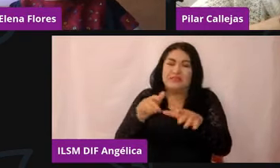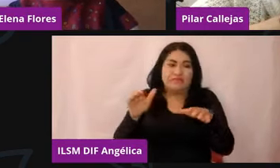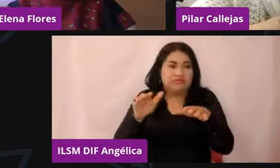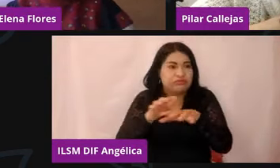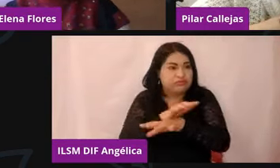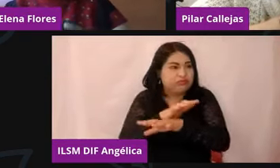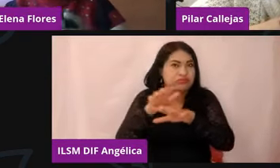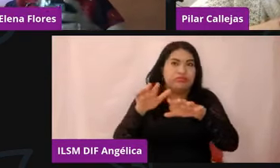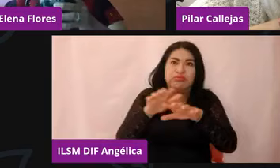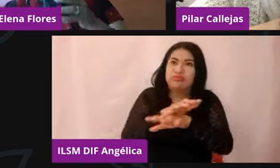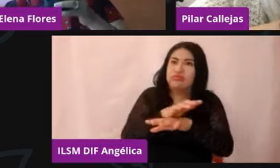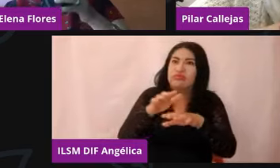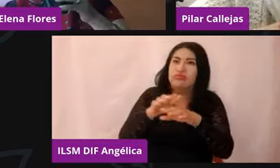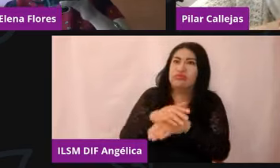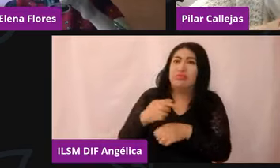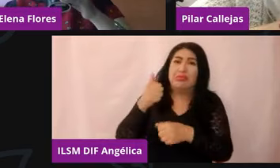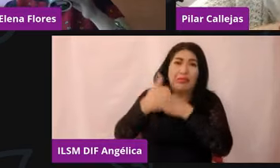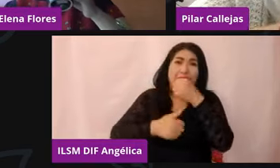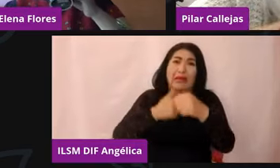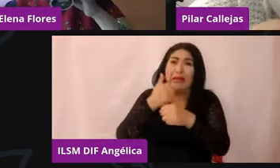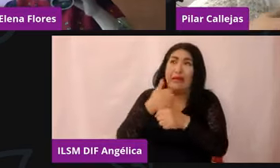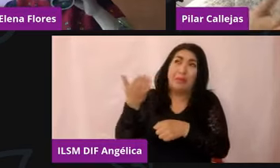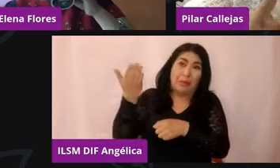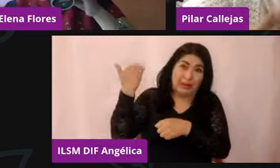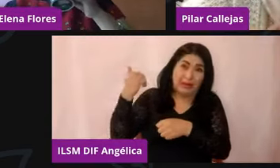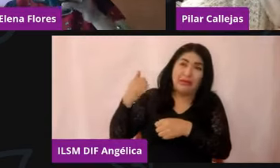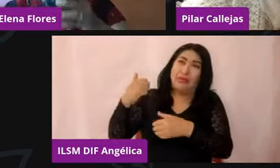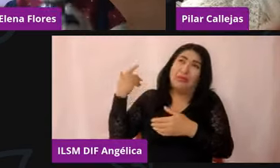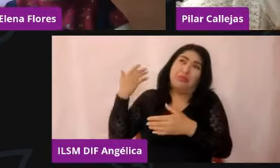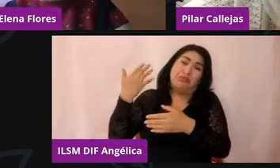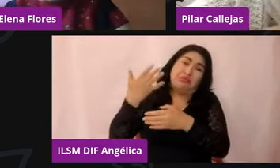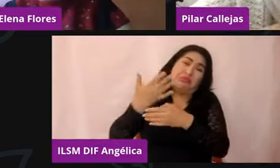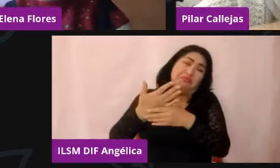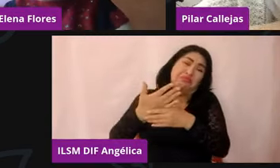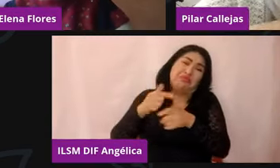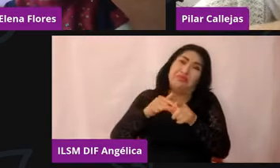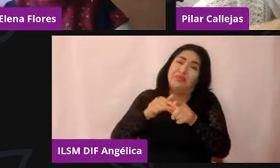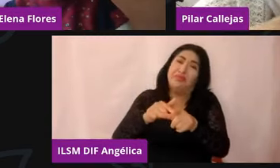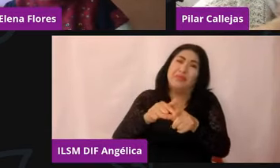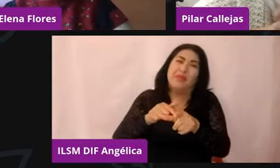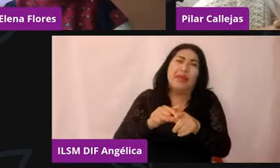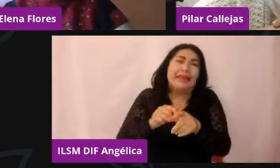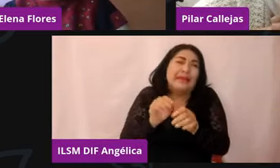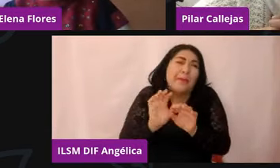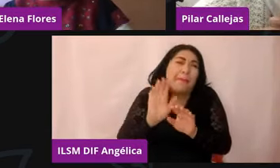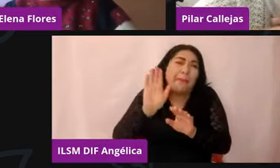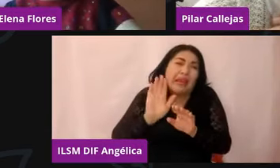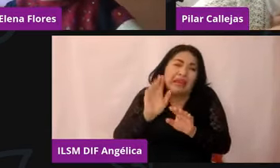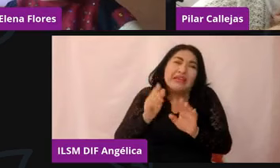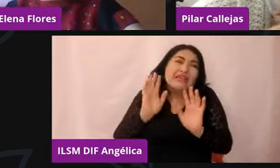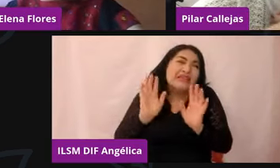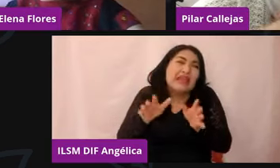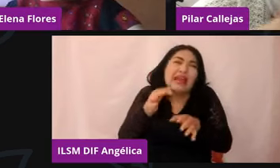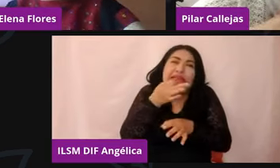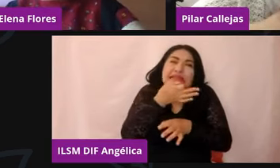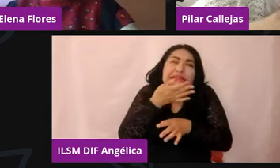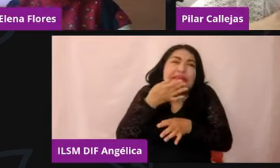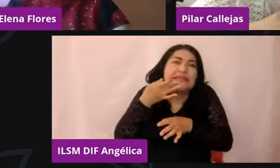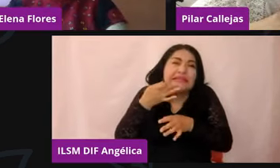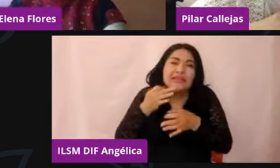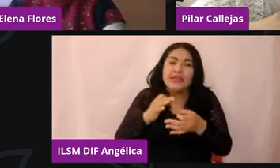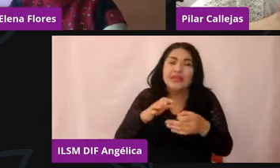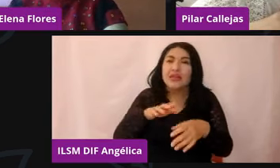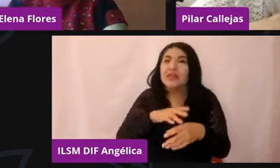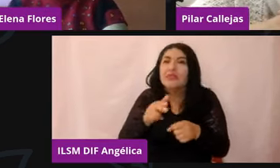el año pasado que más bien pareciera que ya estamos normalizando, ¿no? Sin embargo, sí parece que